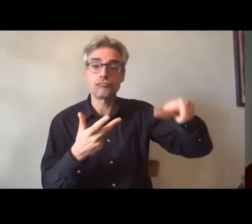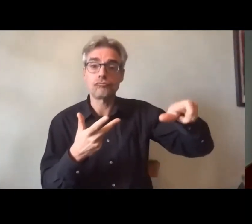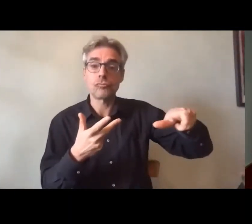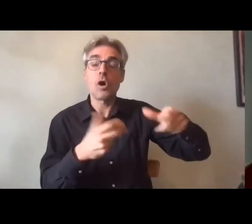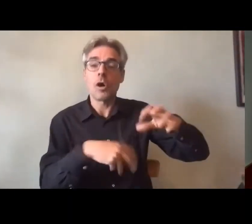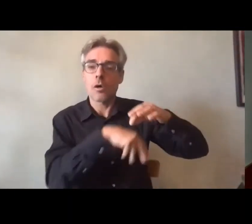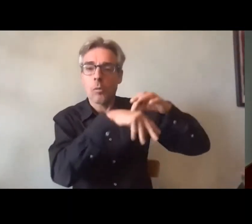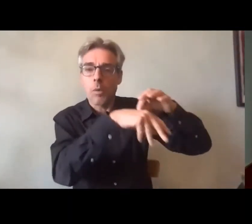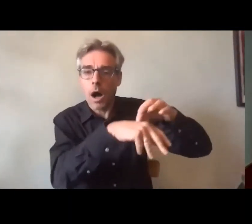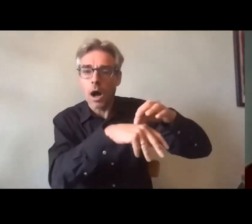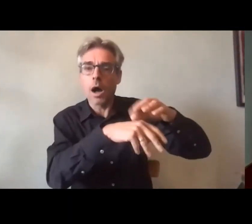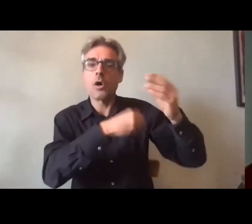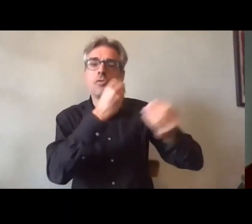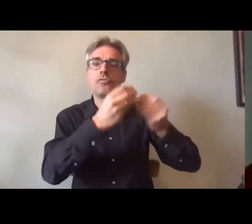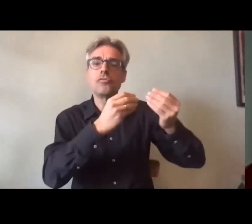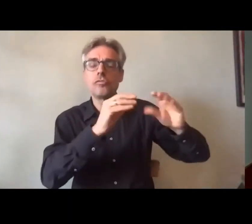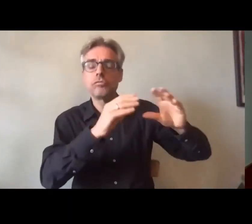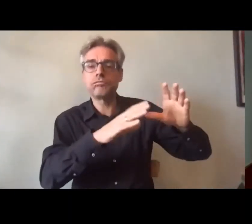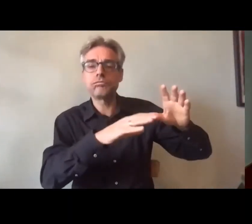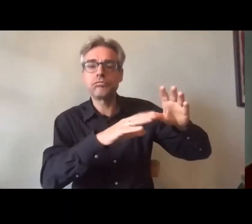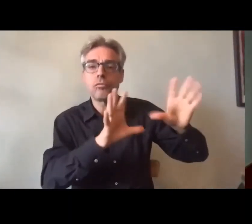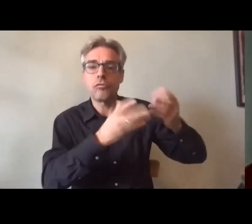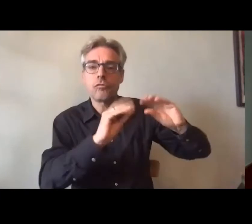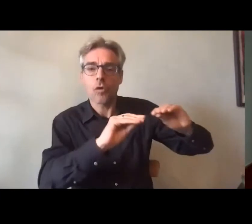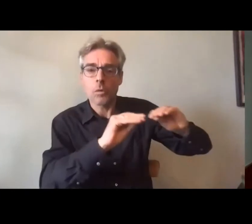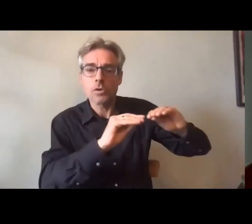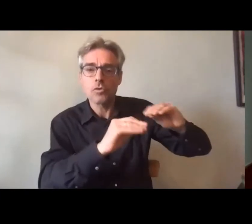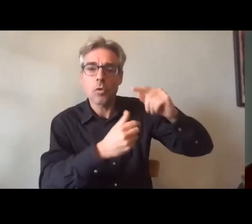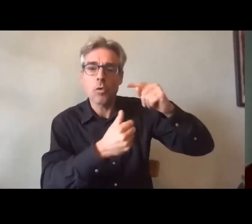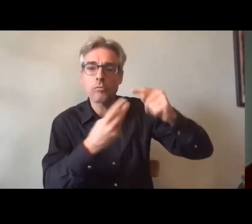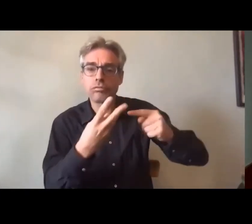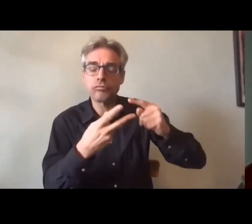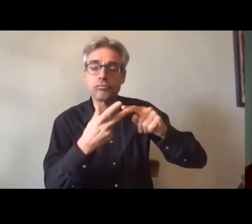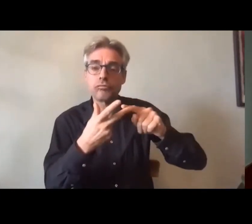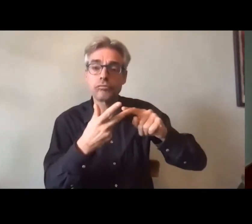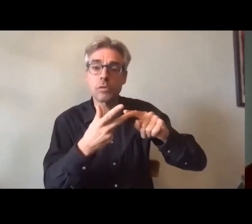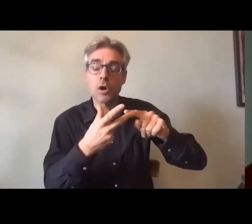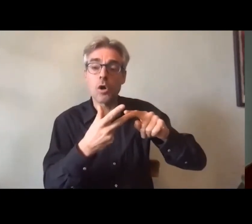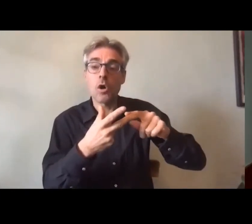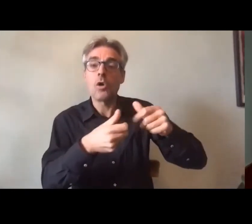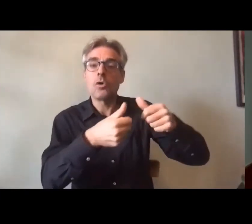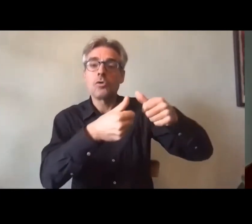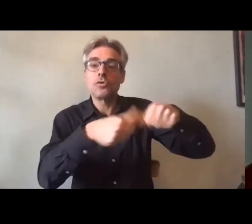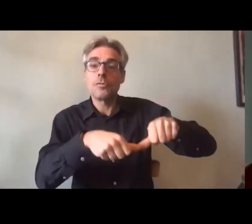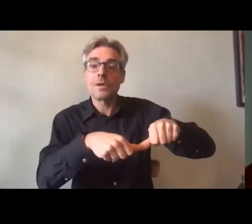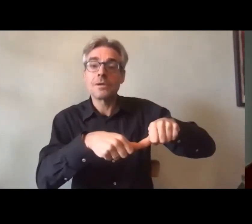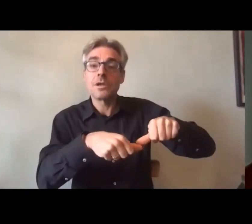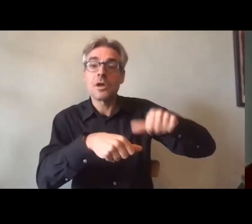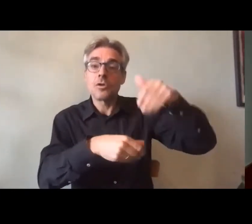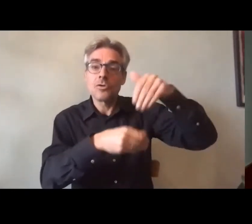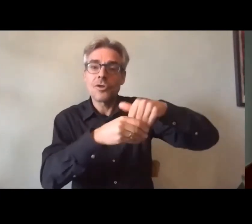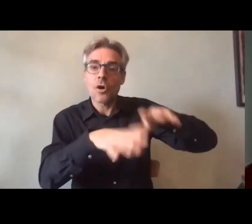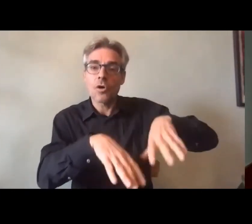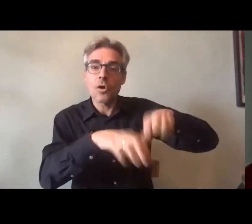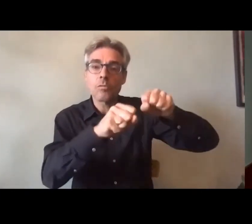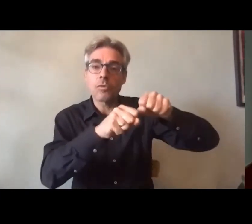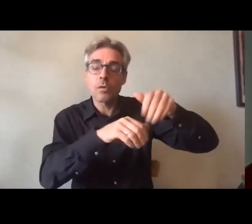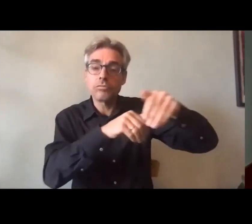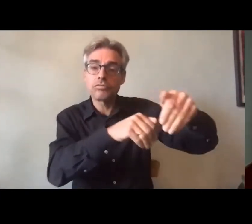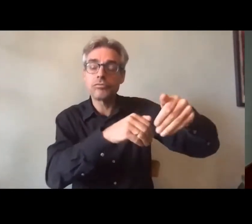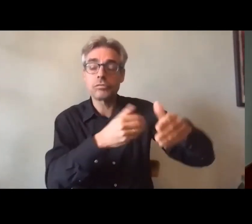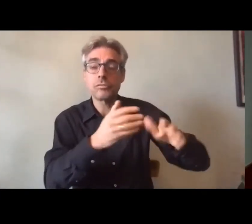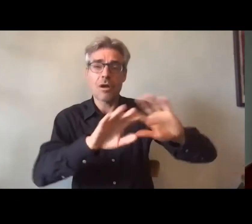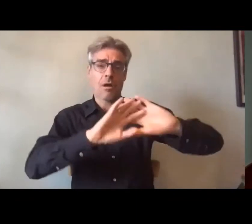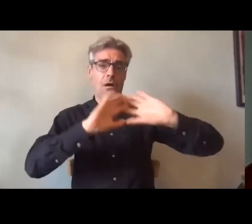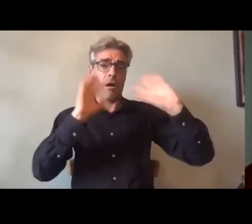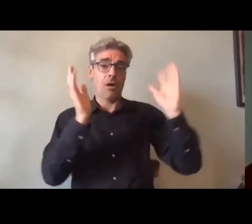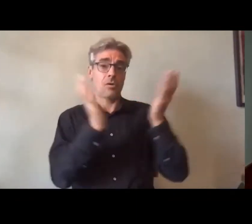'accompagnement les professionnels de la formation du maintien dans l'emploi l'ensemble